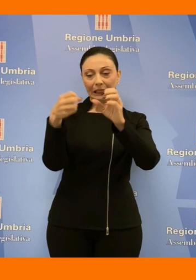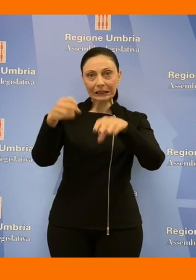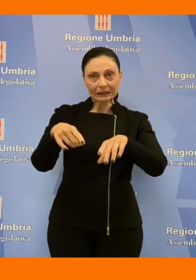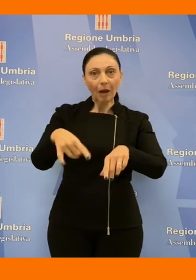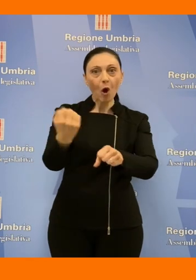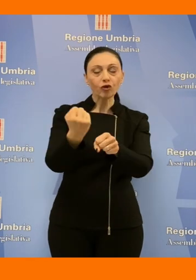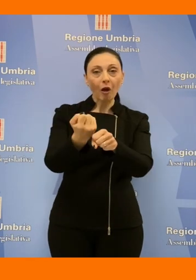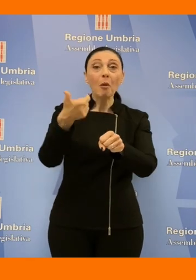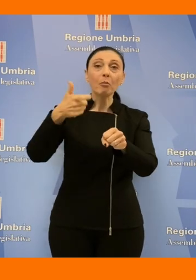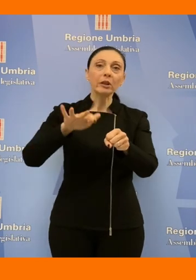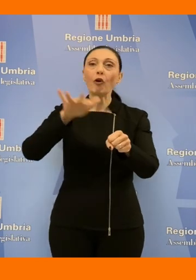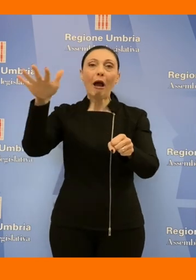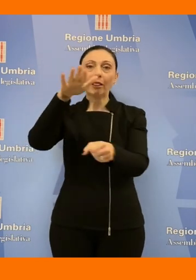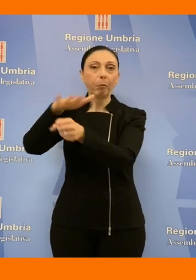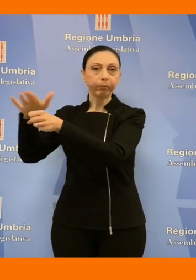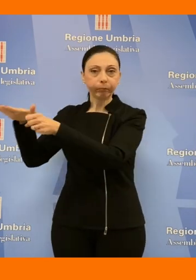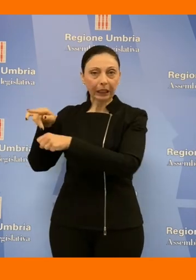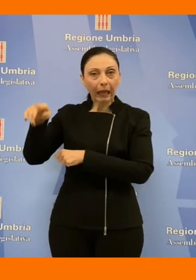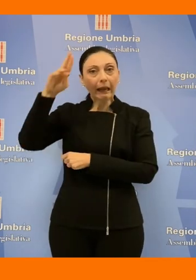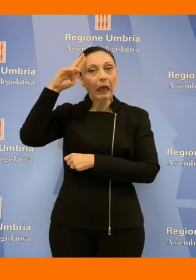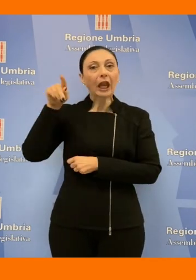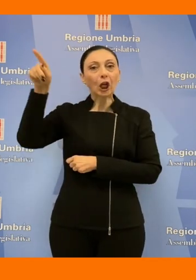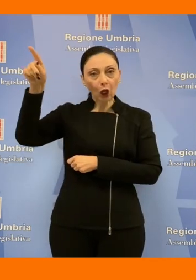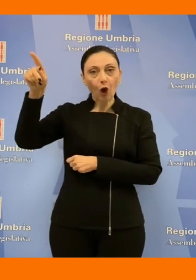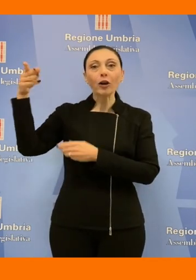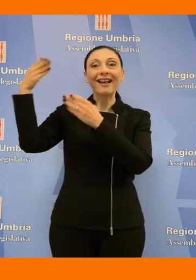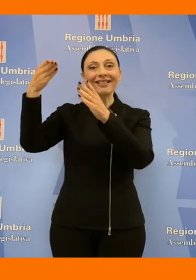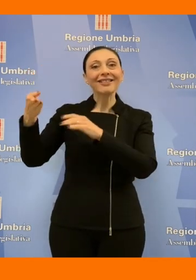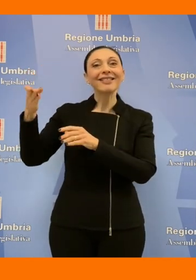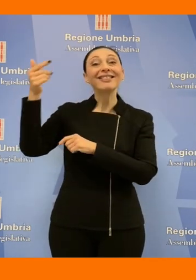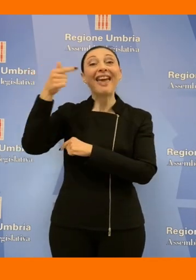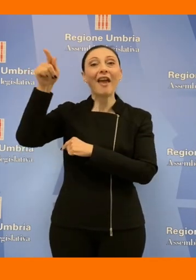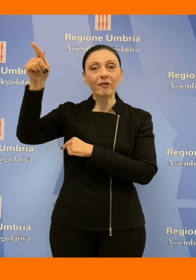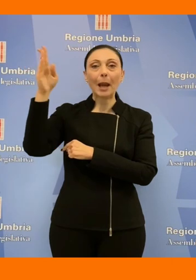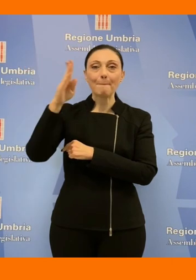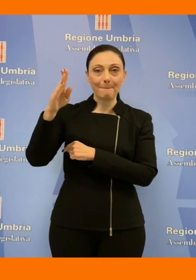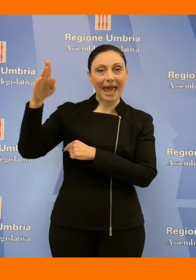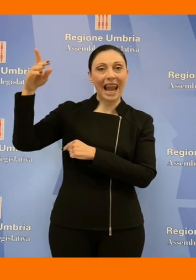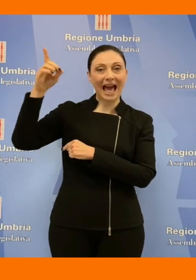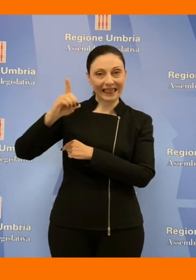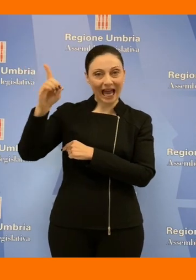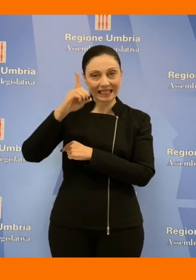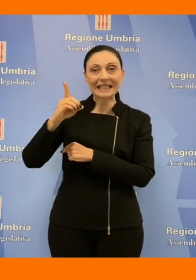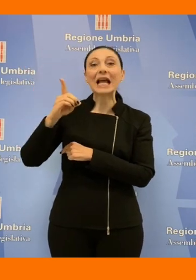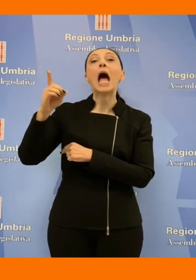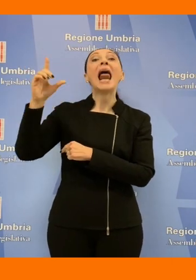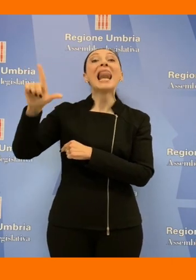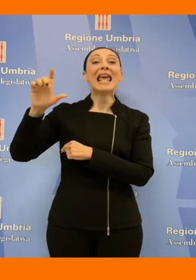operanti perché le altre sono tutte piene. Che ricordo per i cittadini dell'Alto del Tevere, Bella Danza, Le Crete nell'Orvietano e Borgo